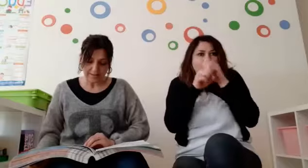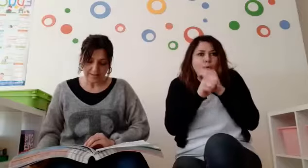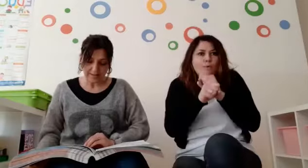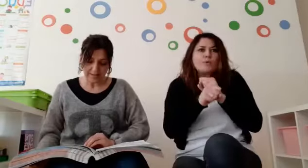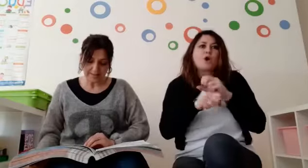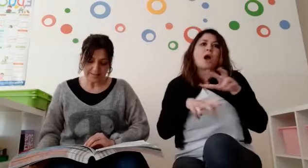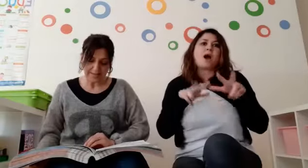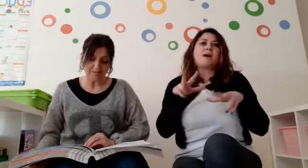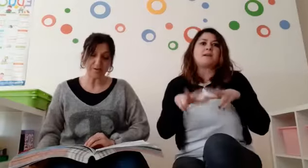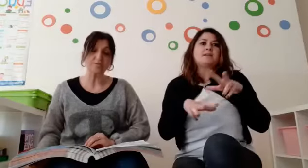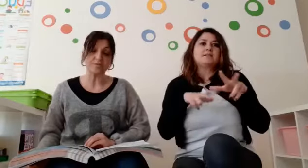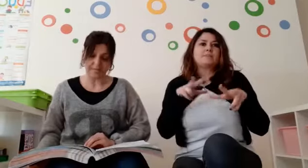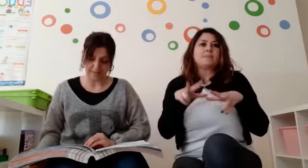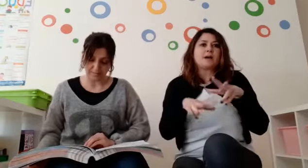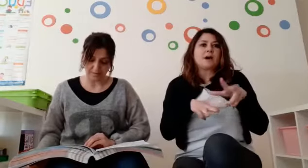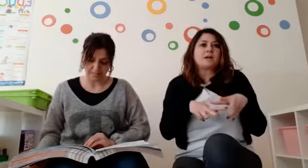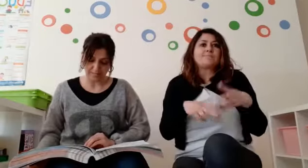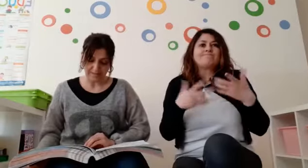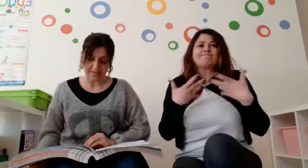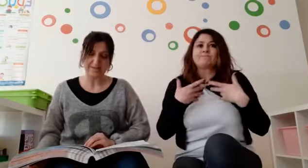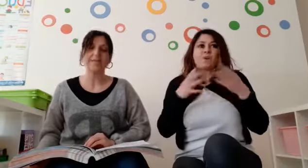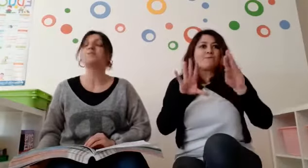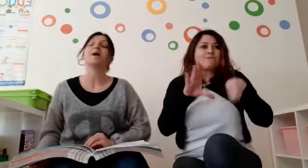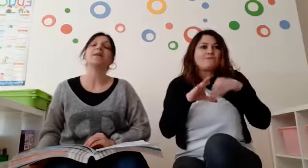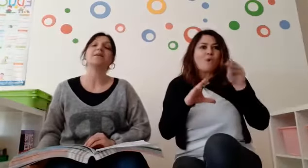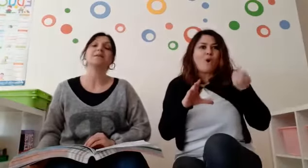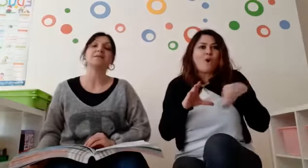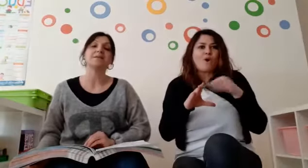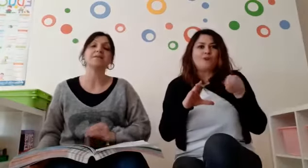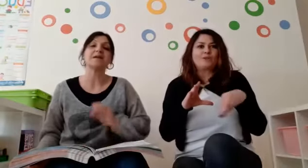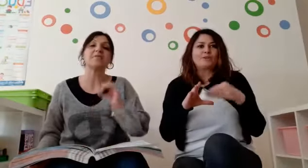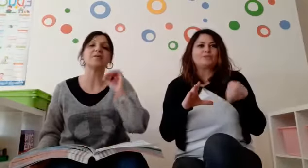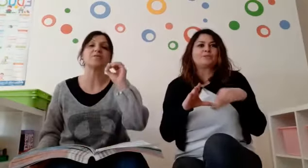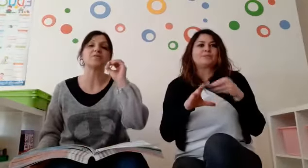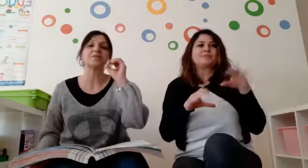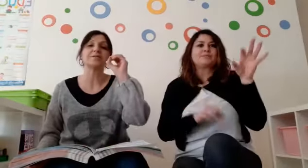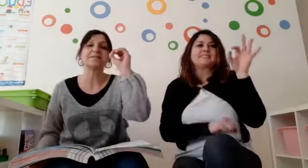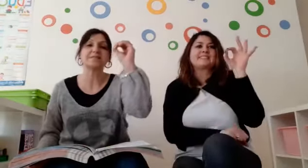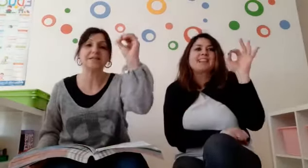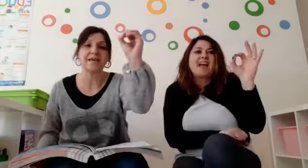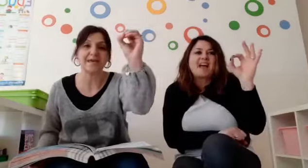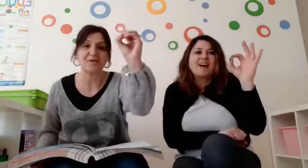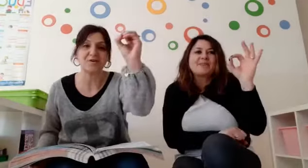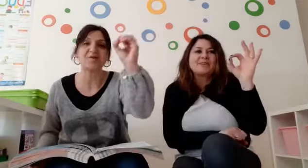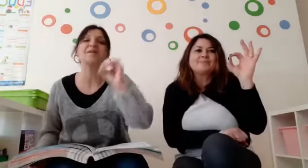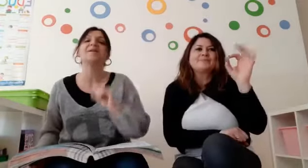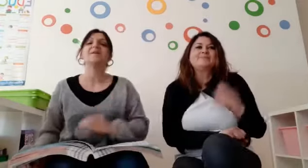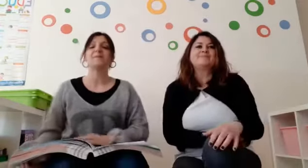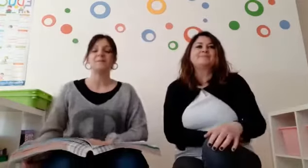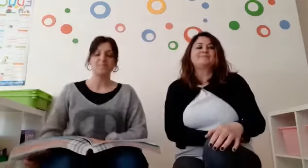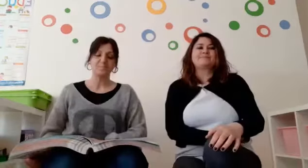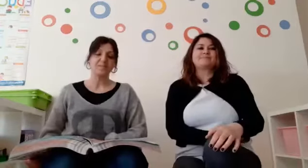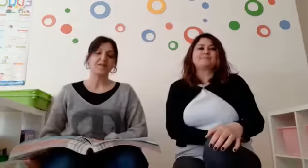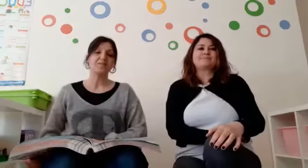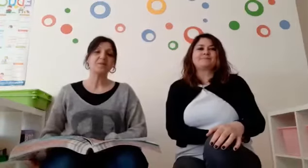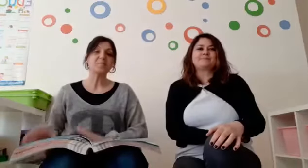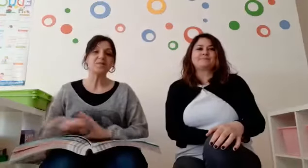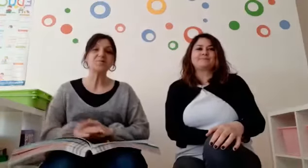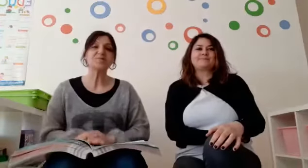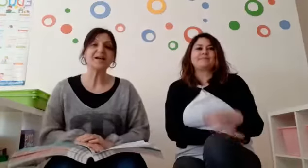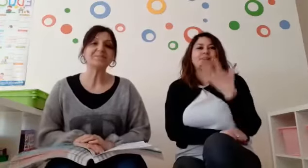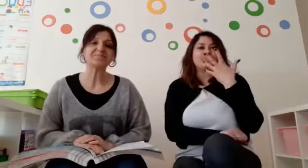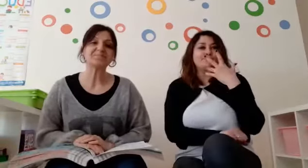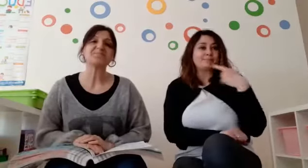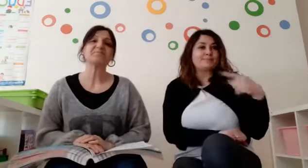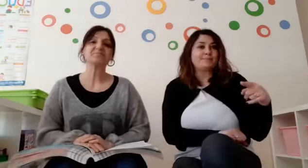gli animali ne restavano zero. Gli animali ne restavano zero. Mi è